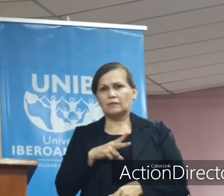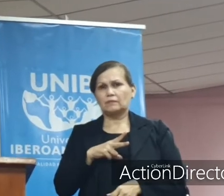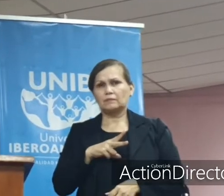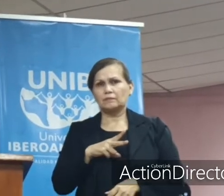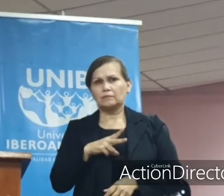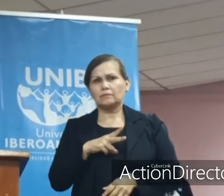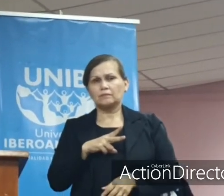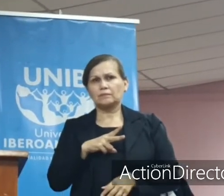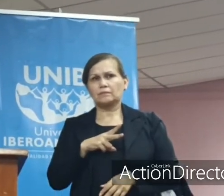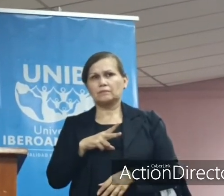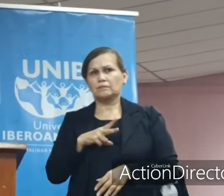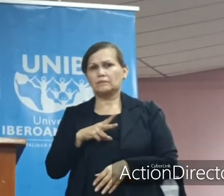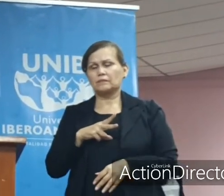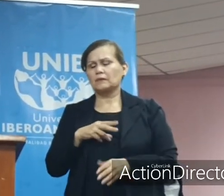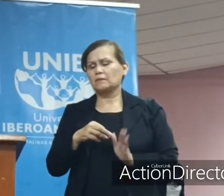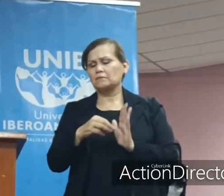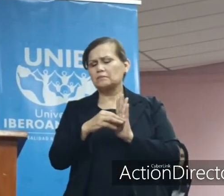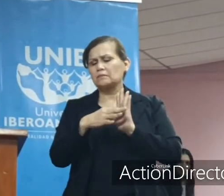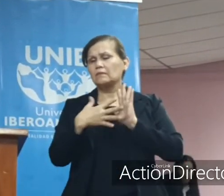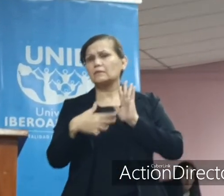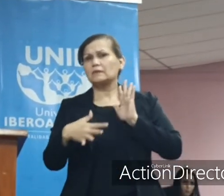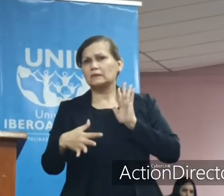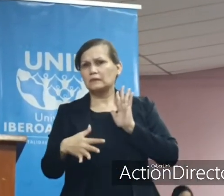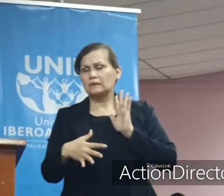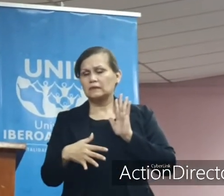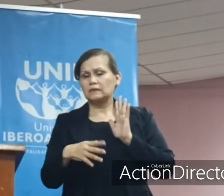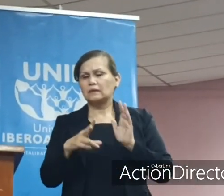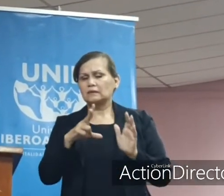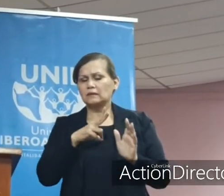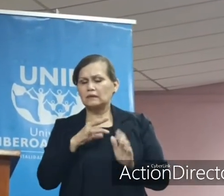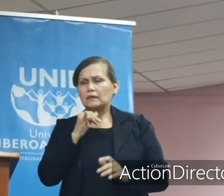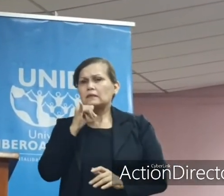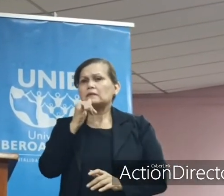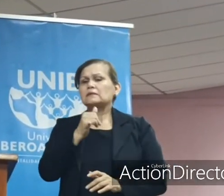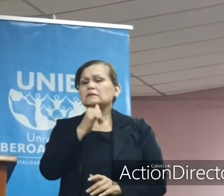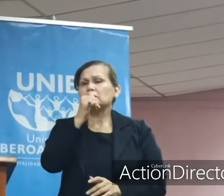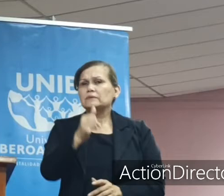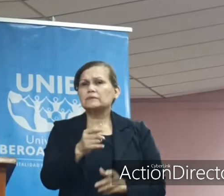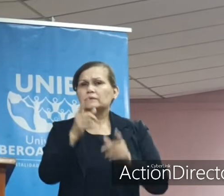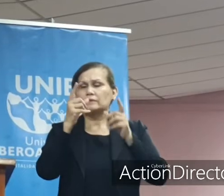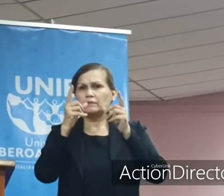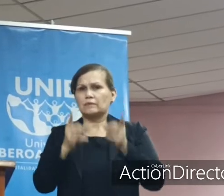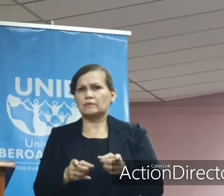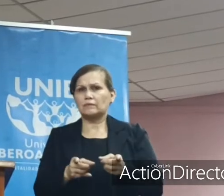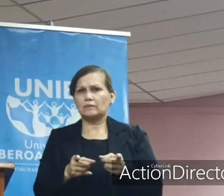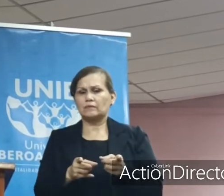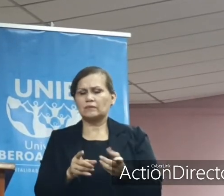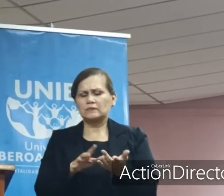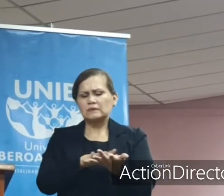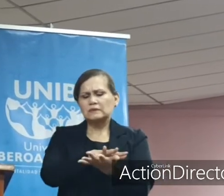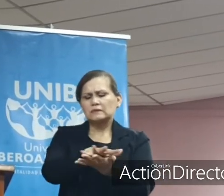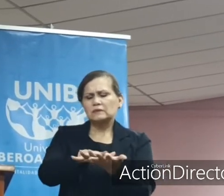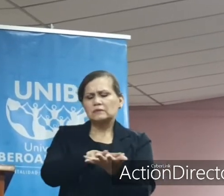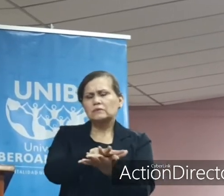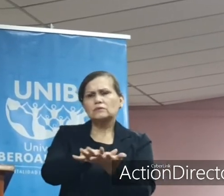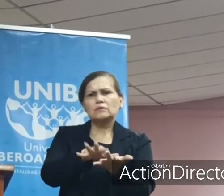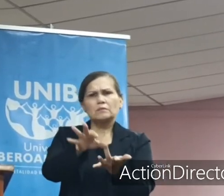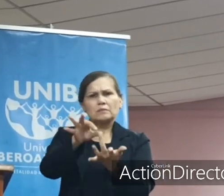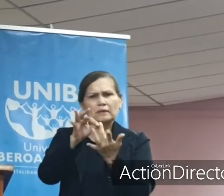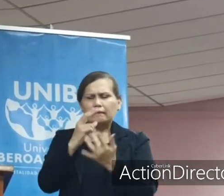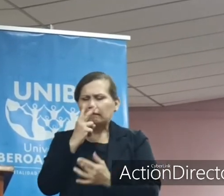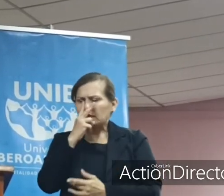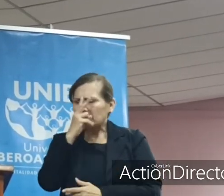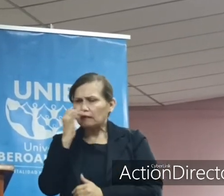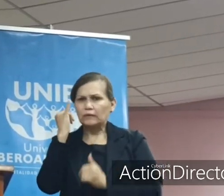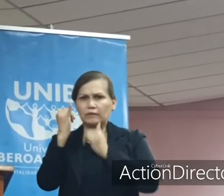maravilla de contar históricamente también con una situación muy especial que quiero